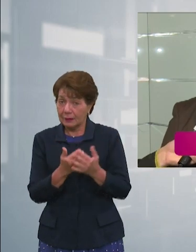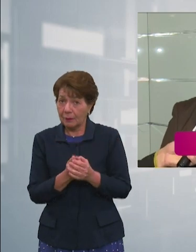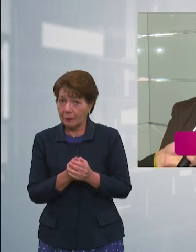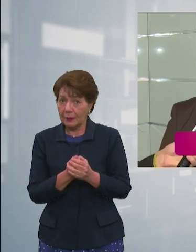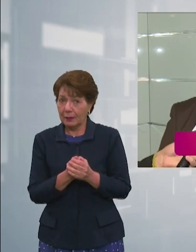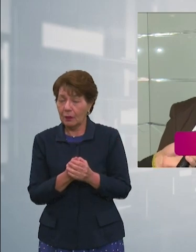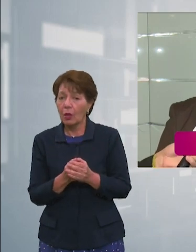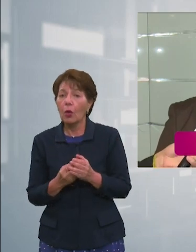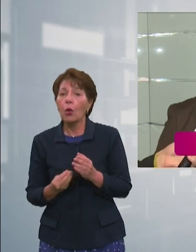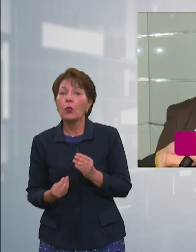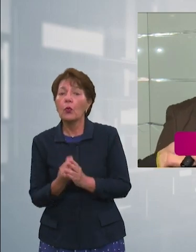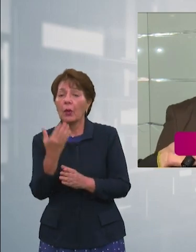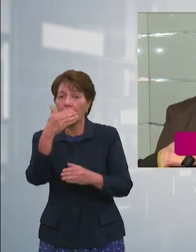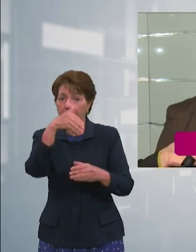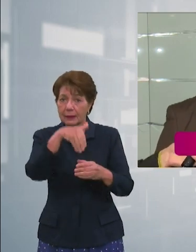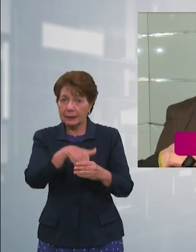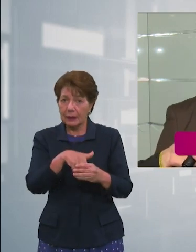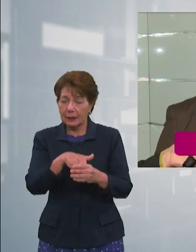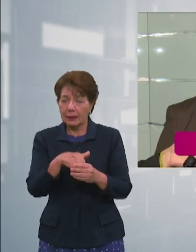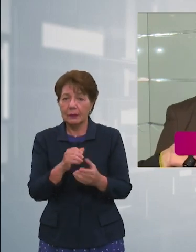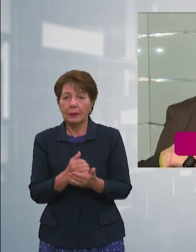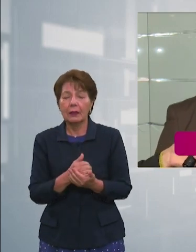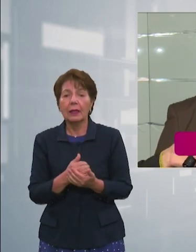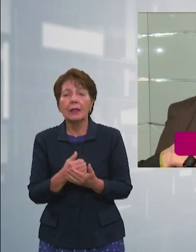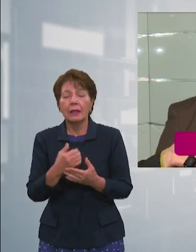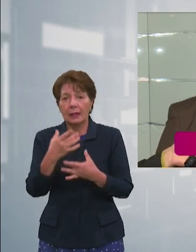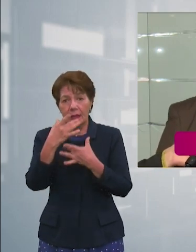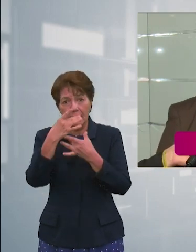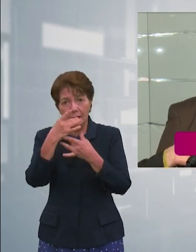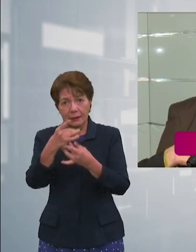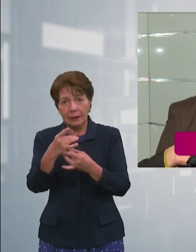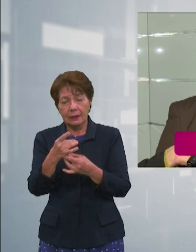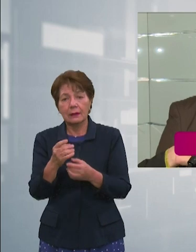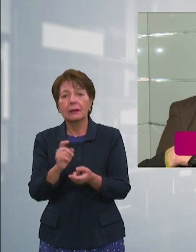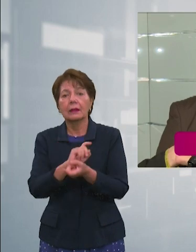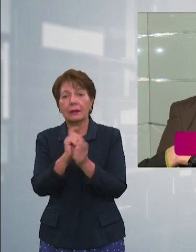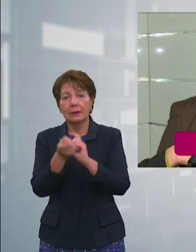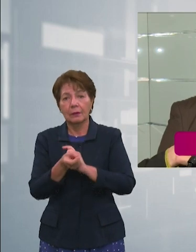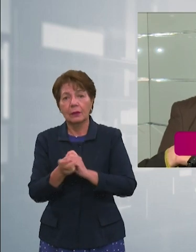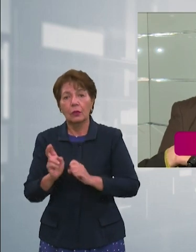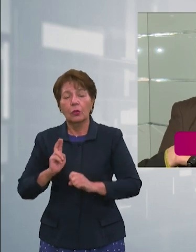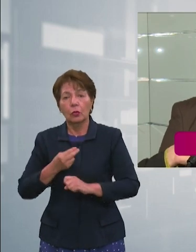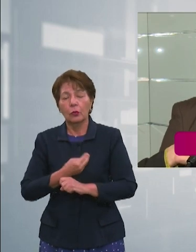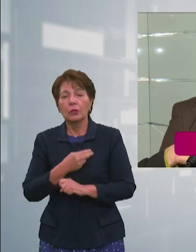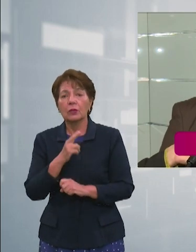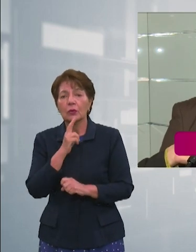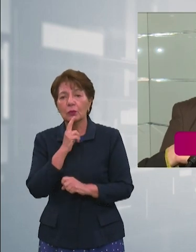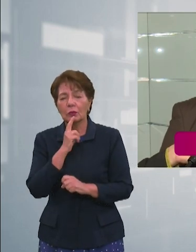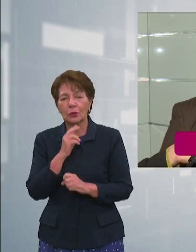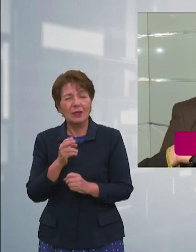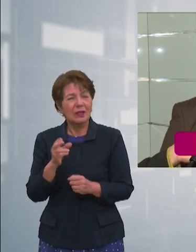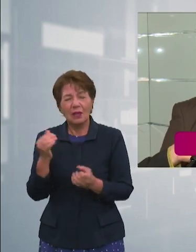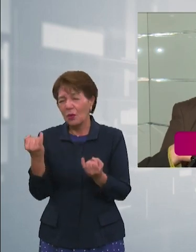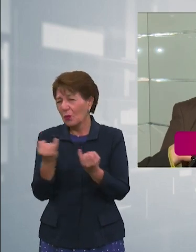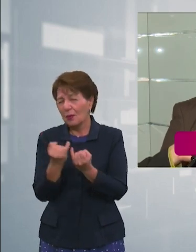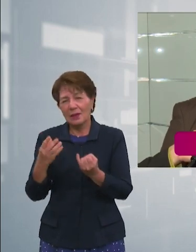nuevos que realmente tengan interés de cambiar la realidad del país porque esa mora legislativa de la que se habla